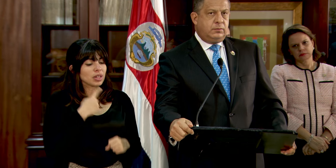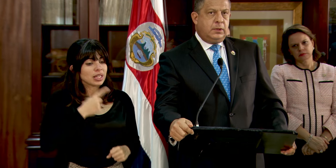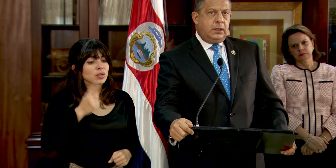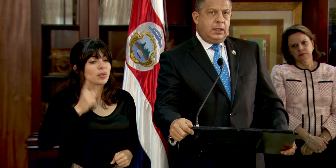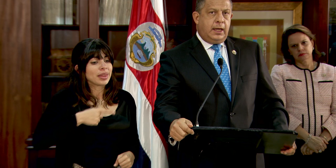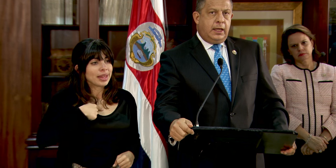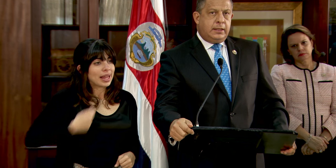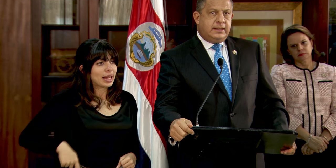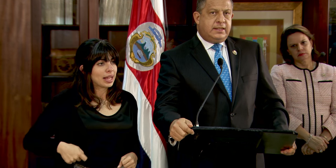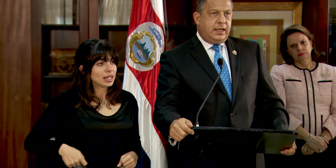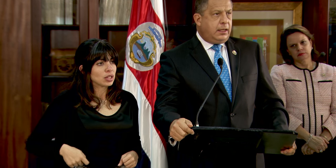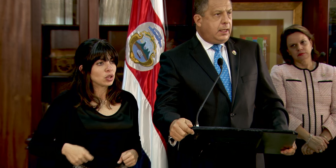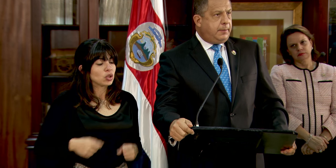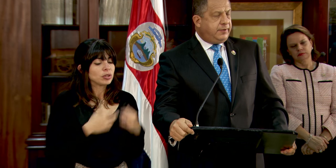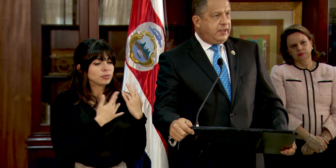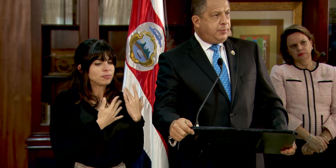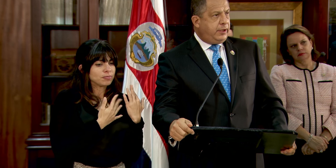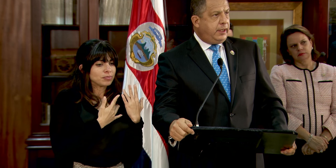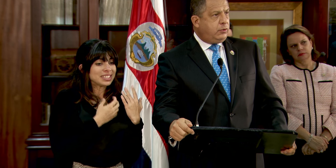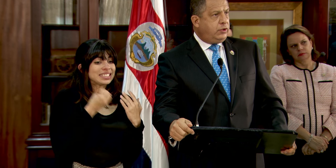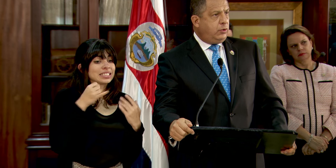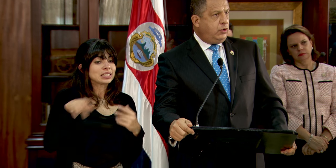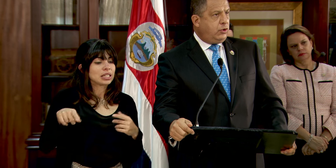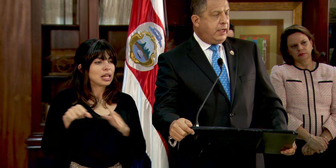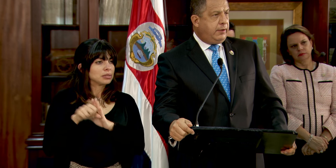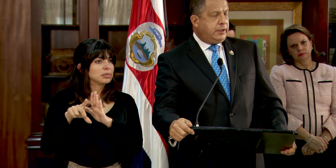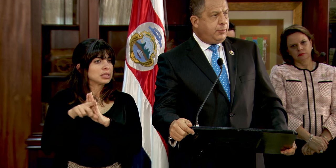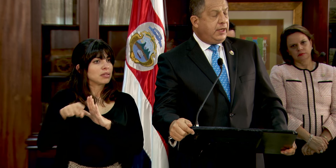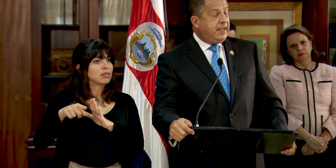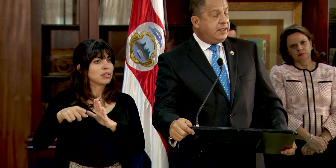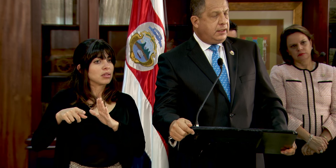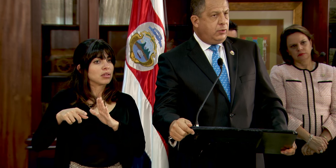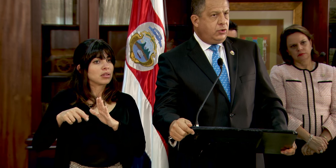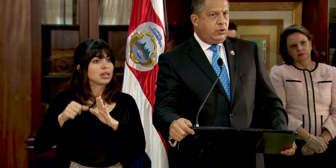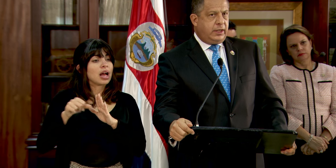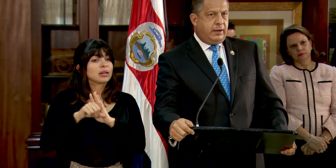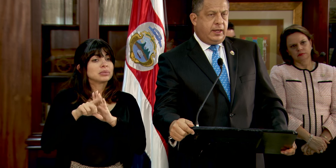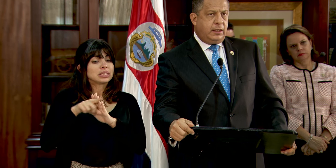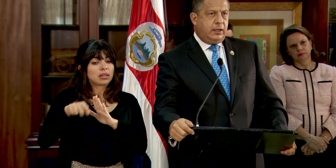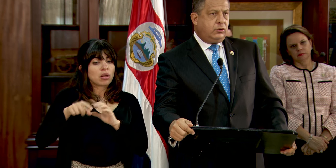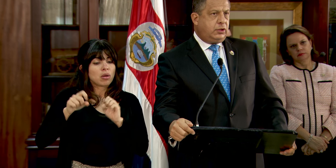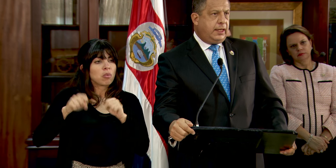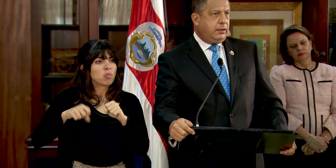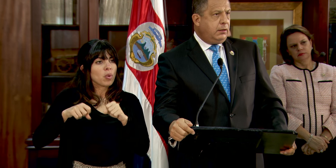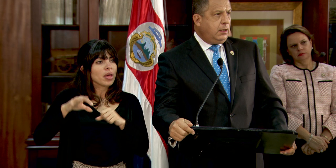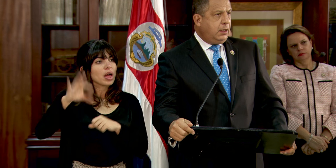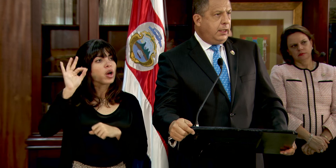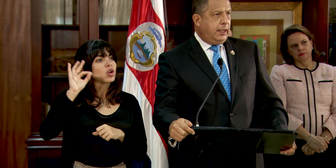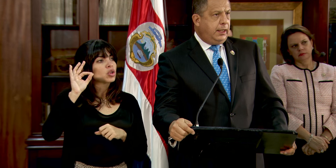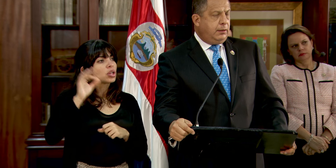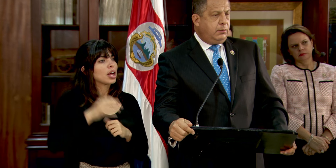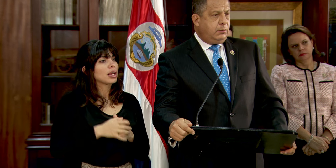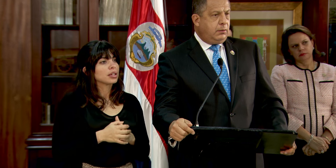decreto si el Poder Legislativo no lograba encontrar